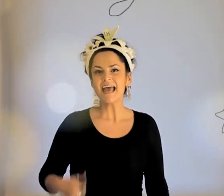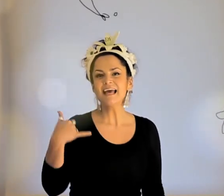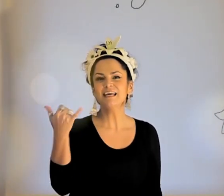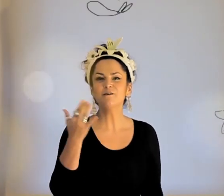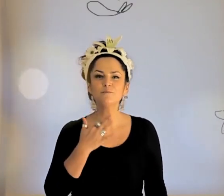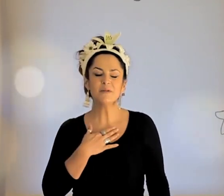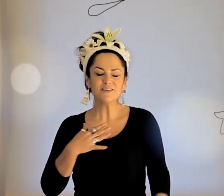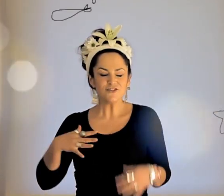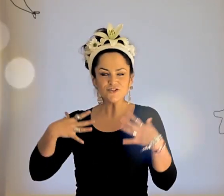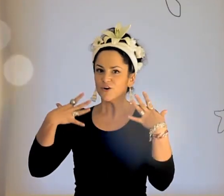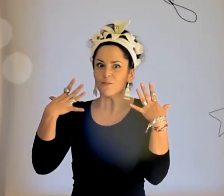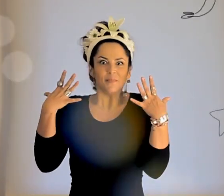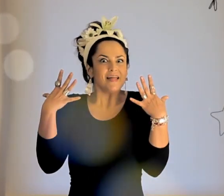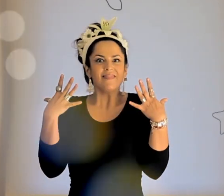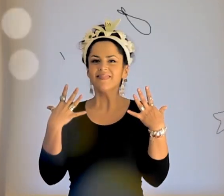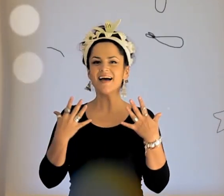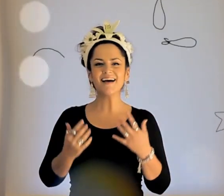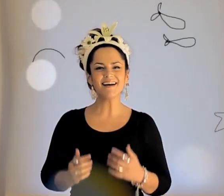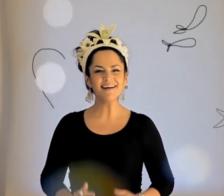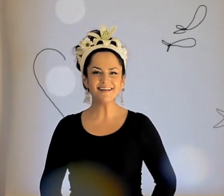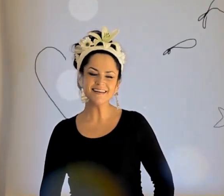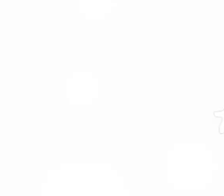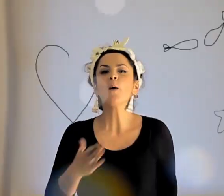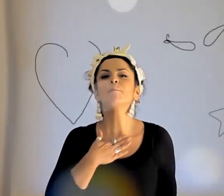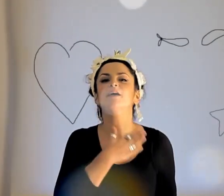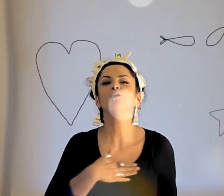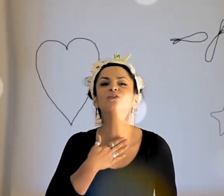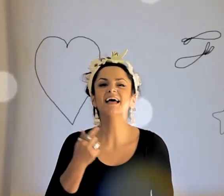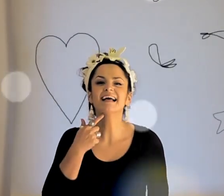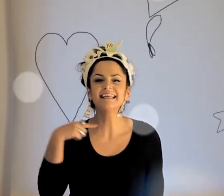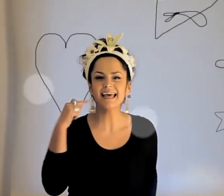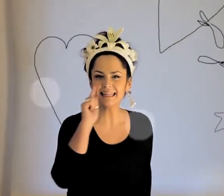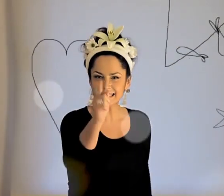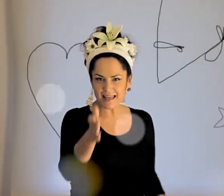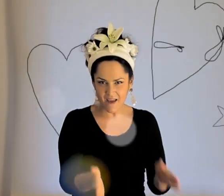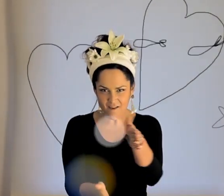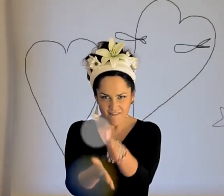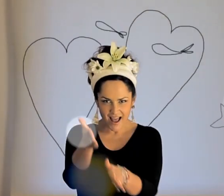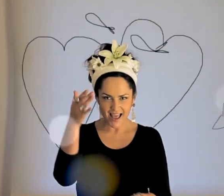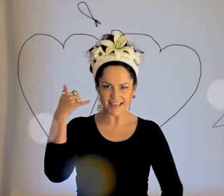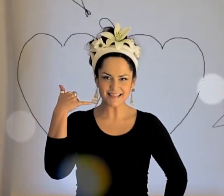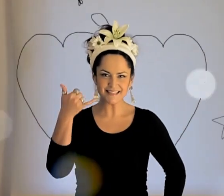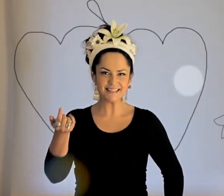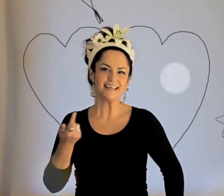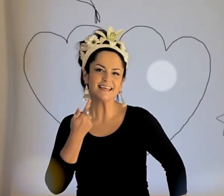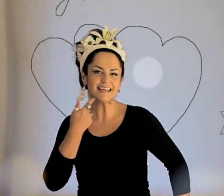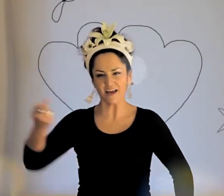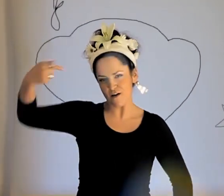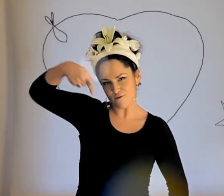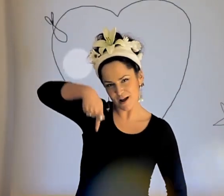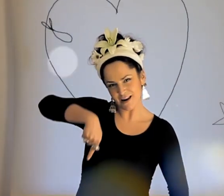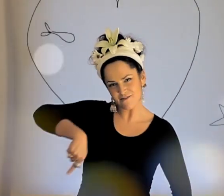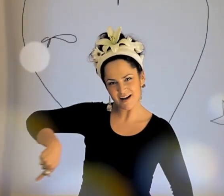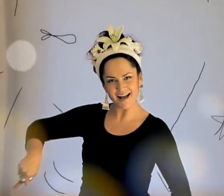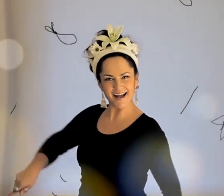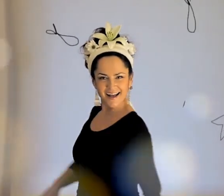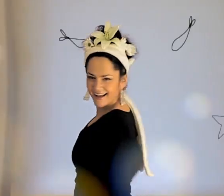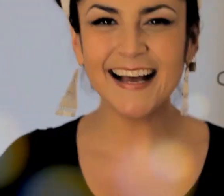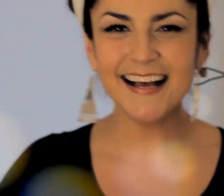gusta que te de vez en